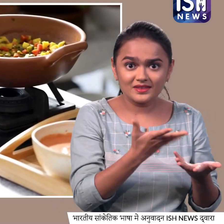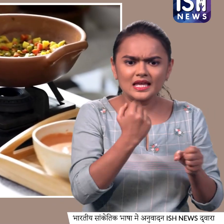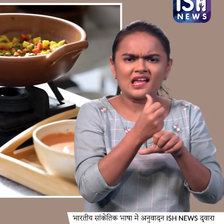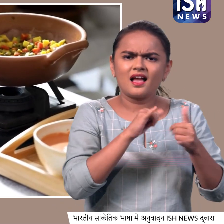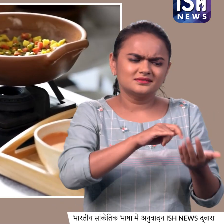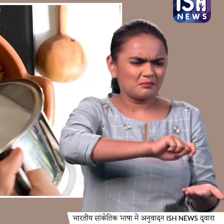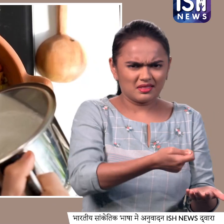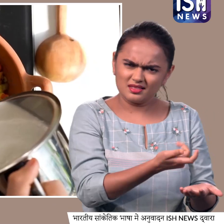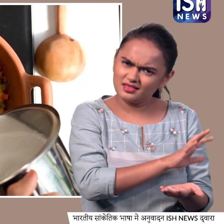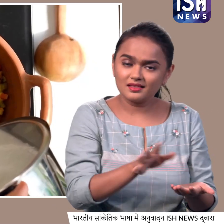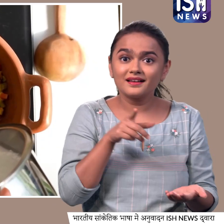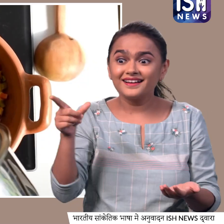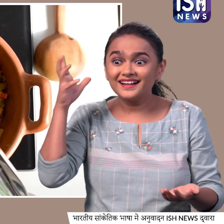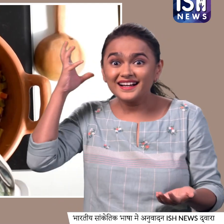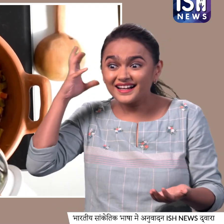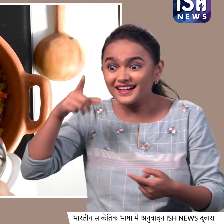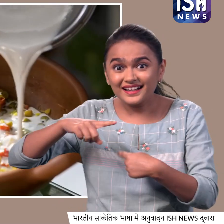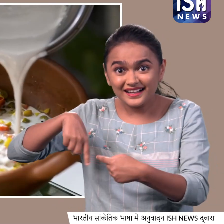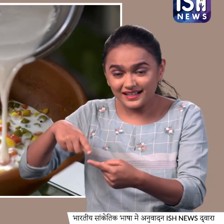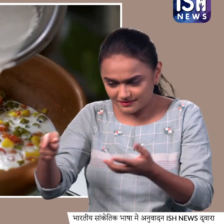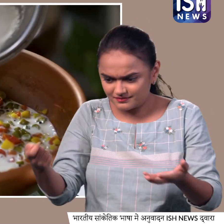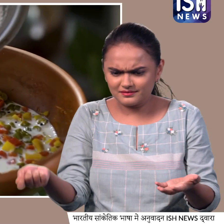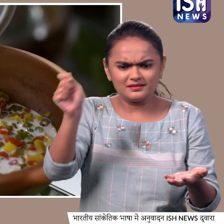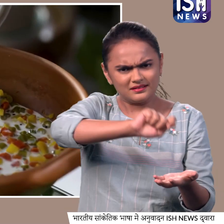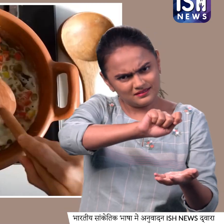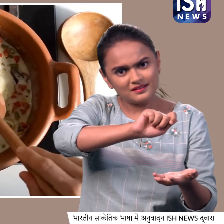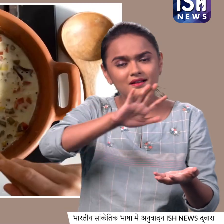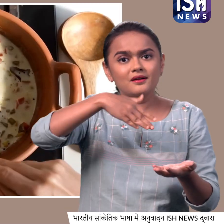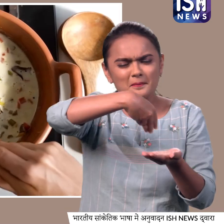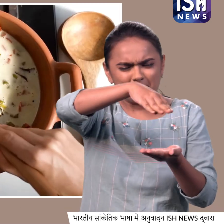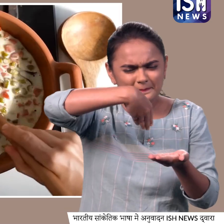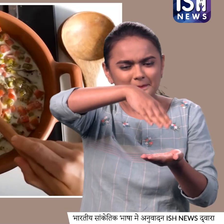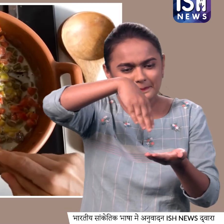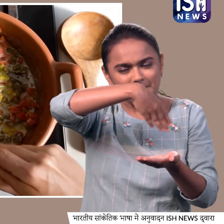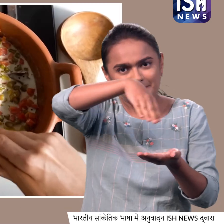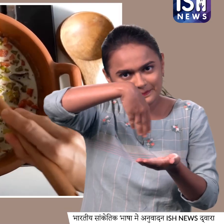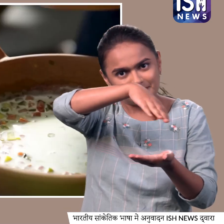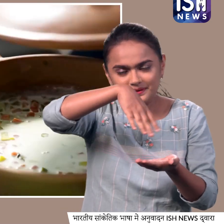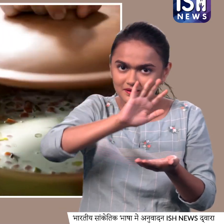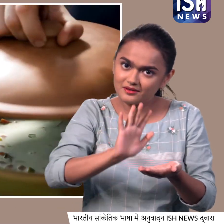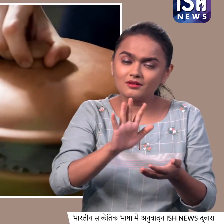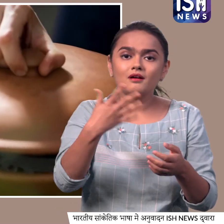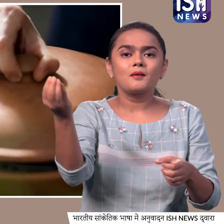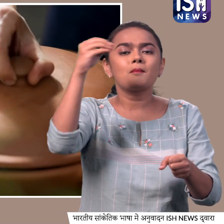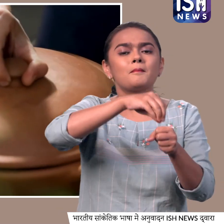बन कर दे और कोकनेट ग्रेवी को काढ़ाई में डाल कर अच्छे से मिला ले, अब लिट को ढख दे,